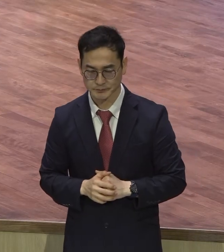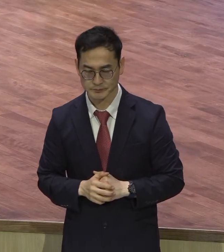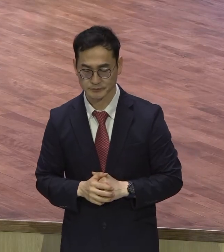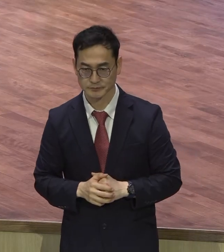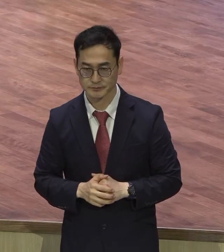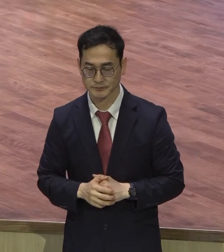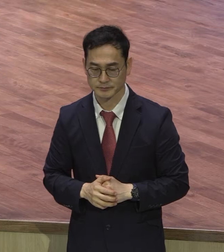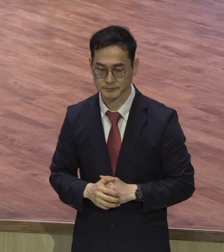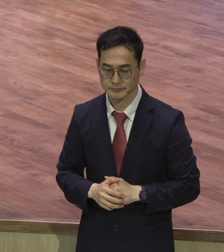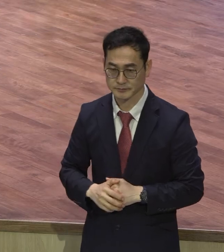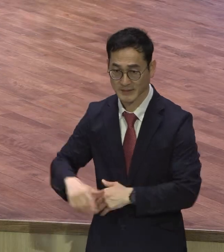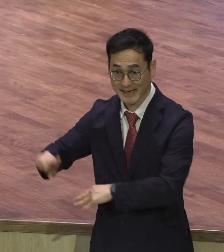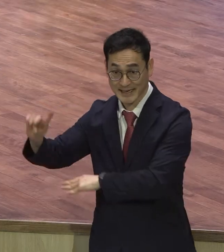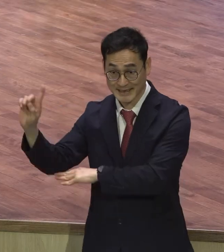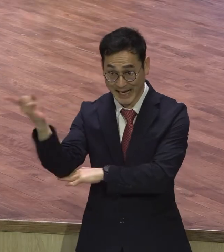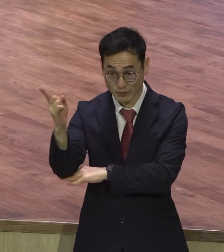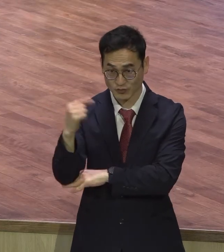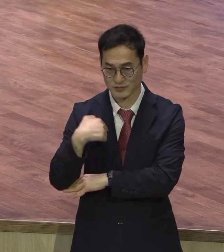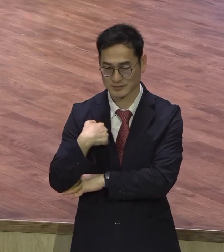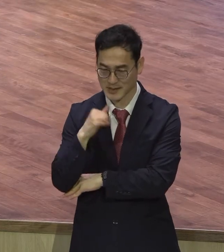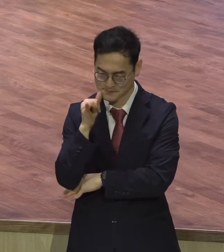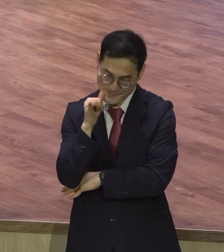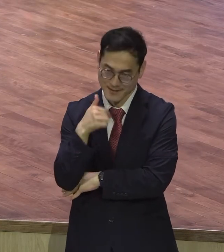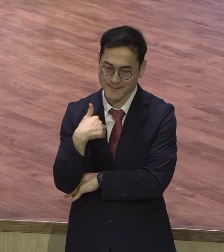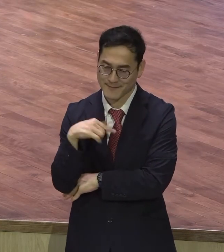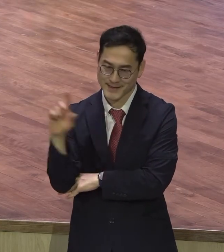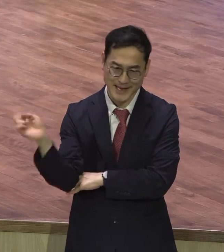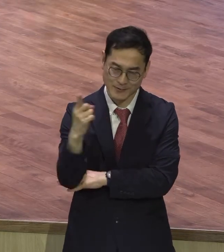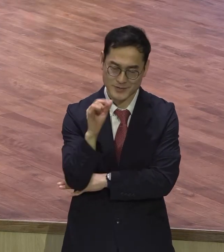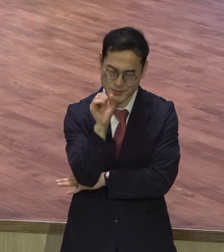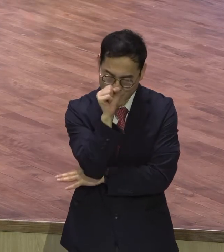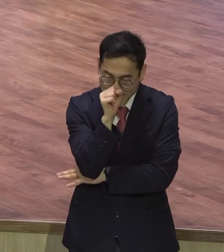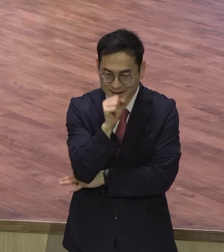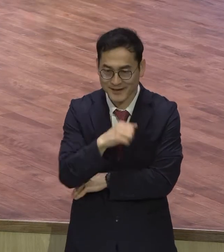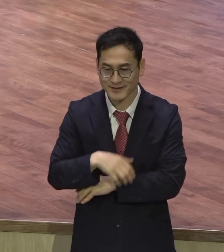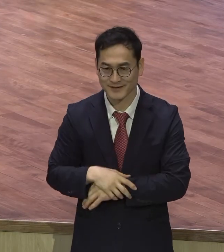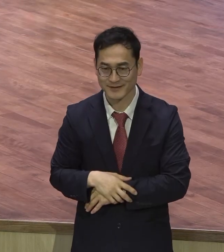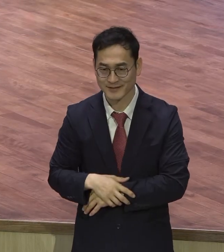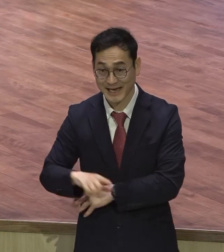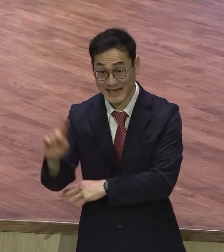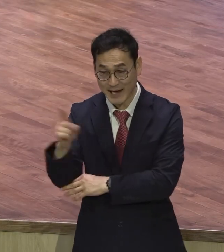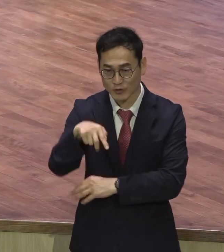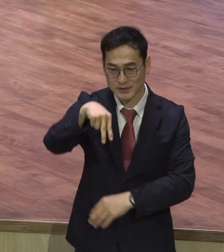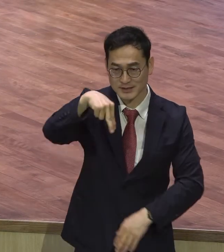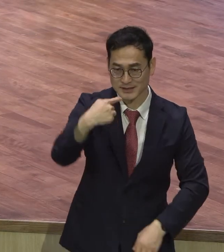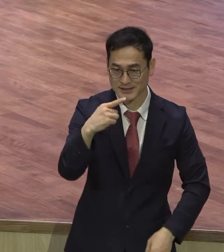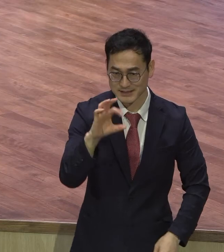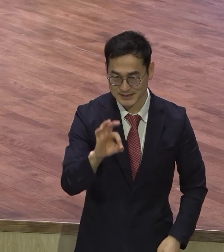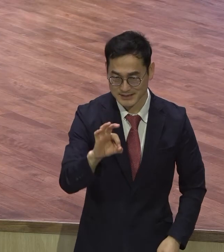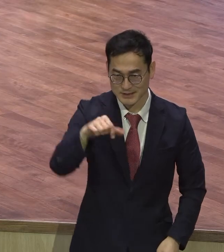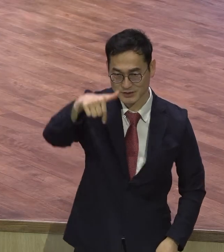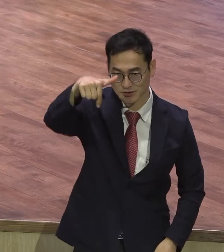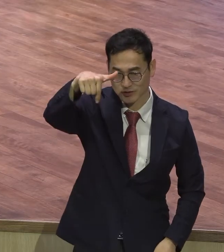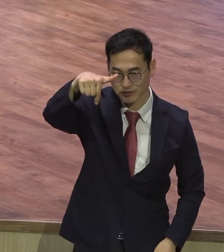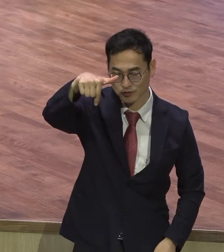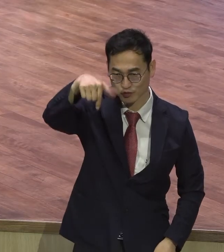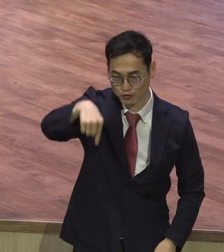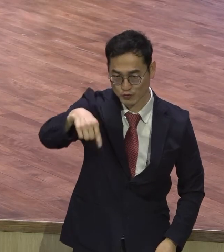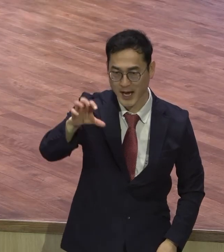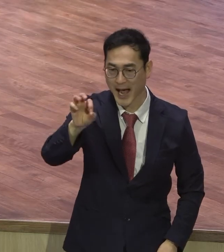야구를 제가 좋아하는데요 야구를 이렇게 보면 성구안이란 말이 있습니다 성구안이 무슨 말이냐 투수가